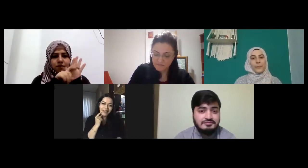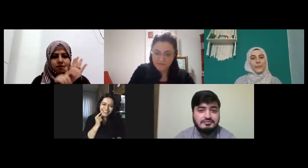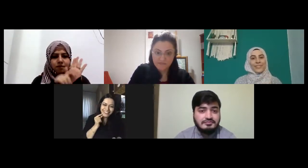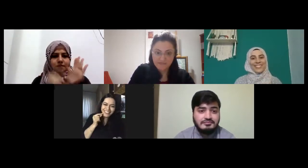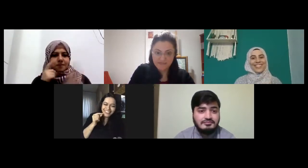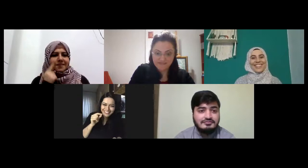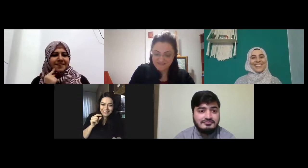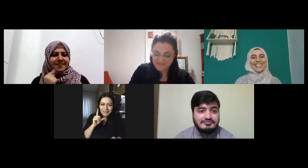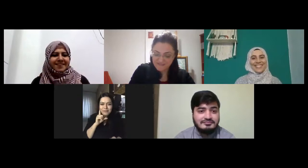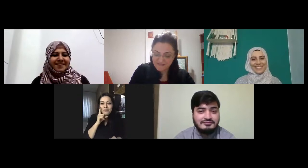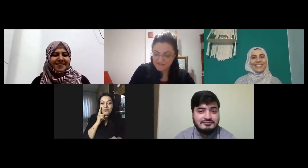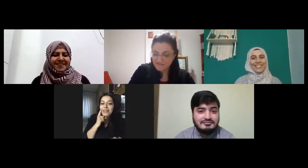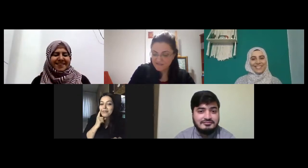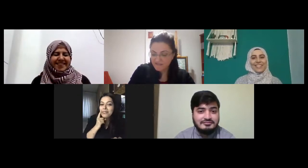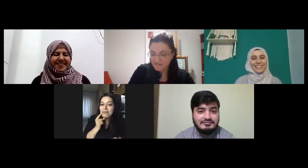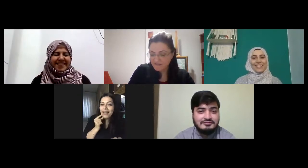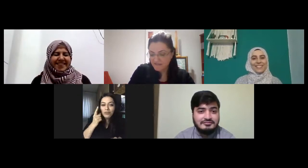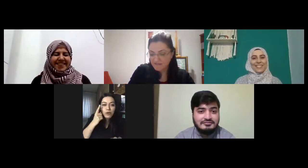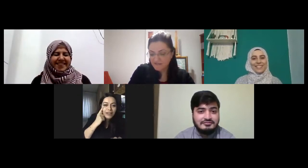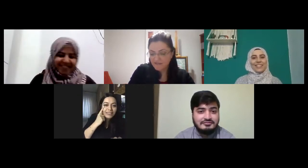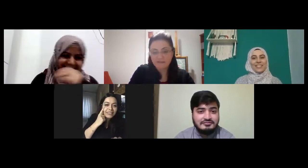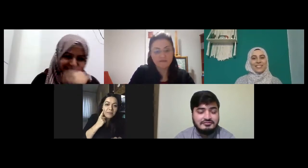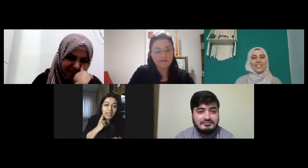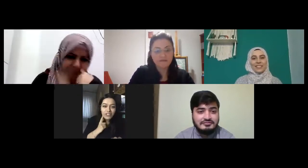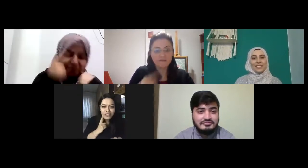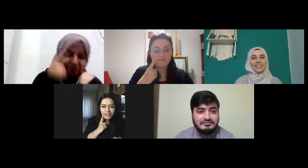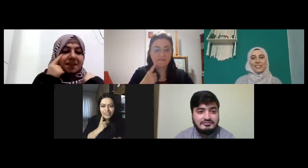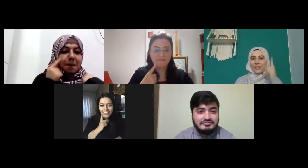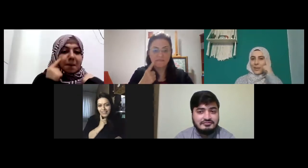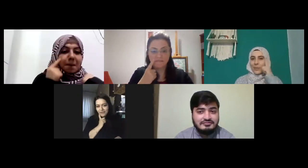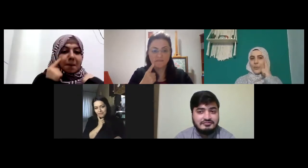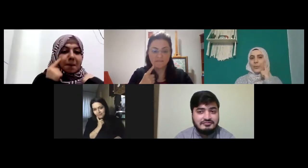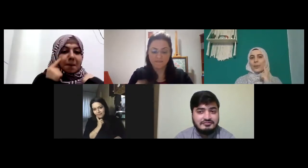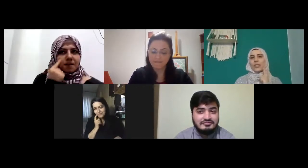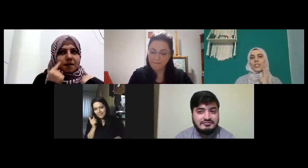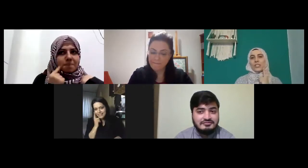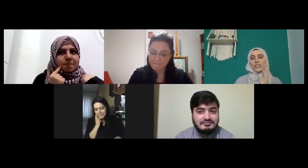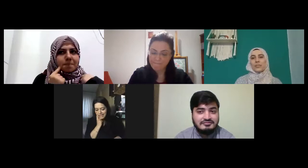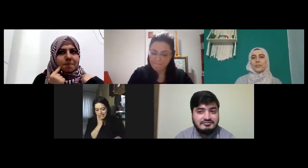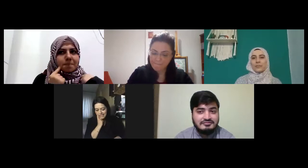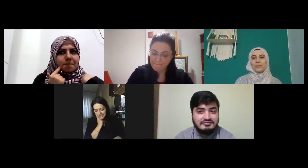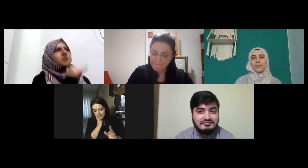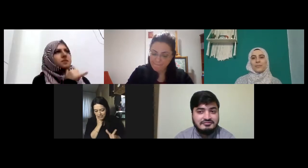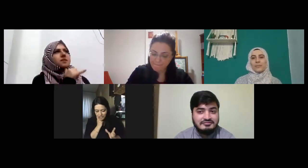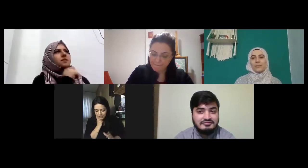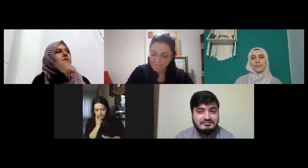bu tek başına bal yukarıdan gerisi de bej bej ten rengi bej gibi